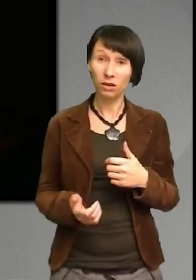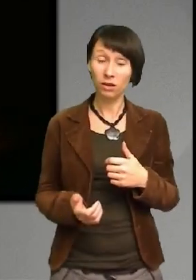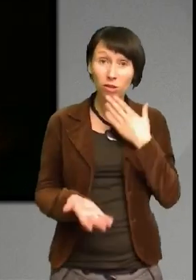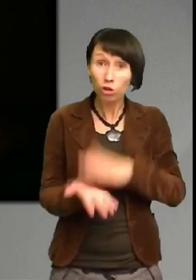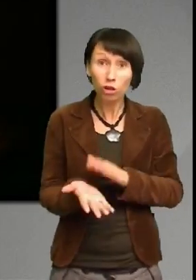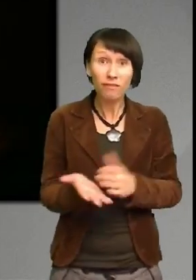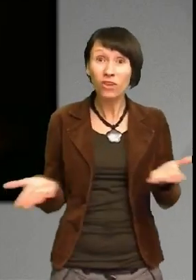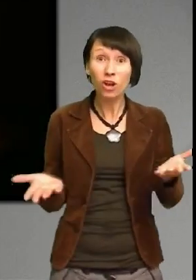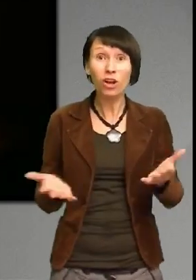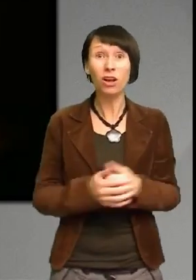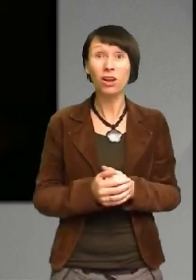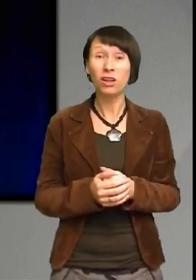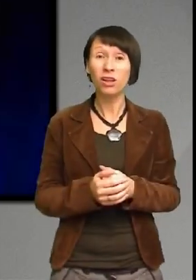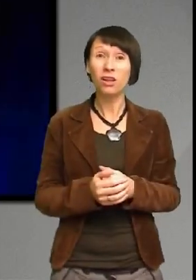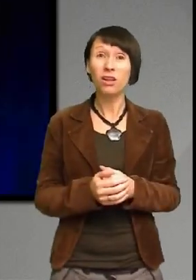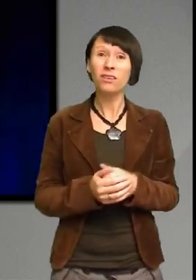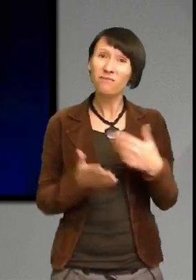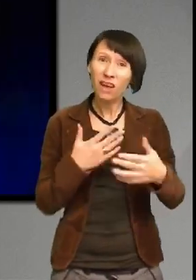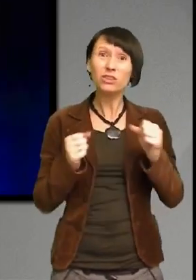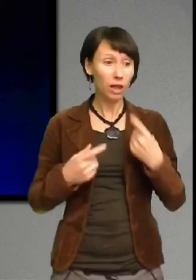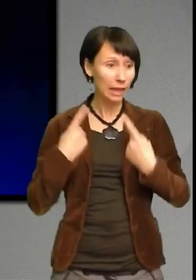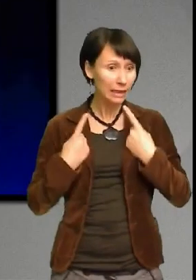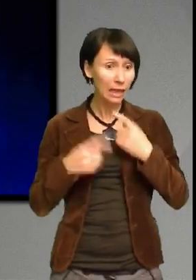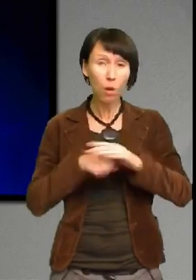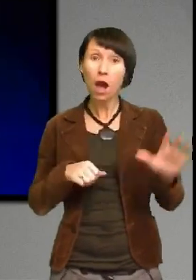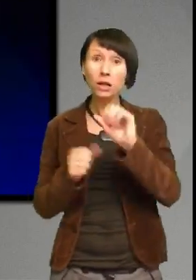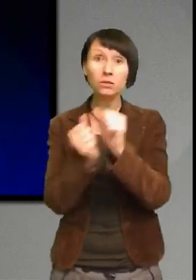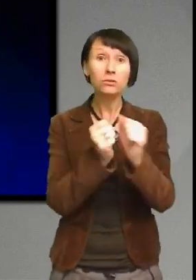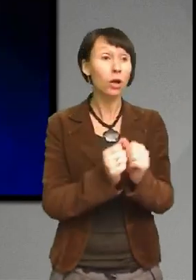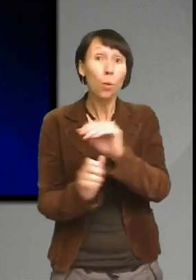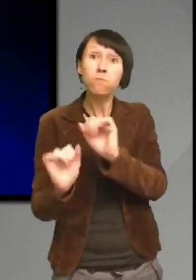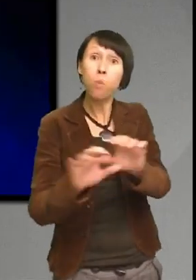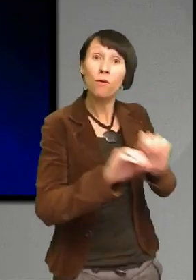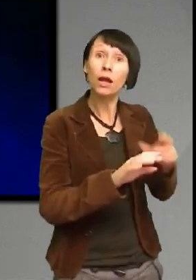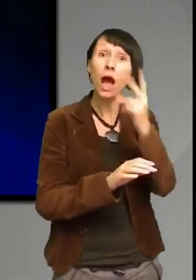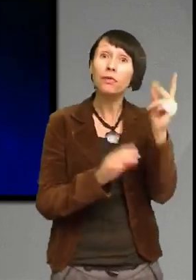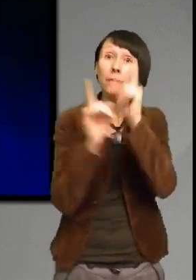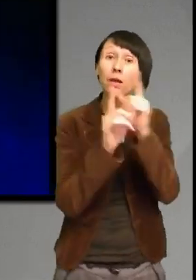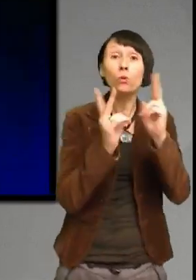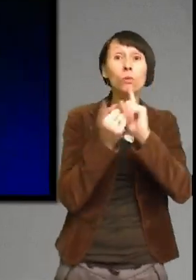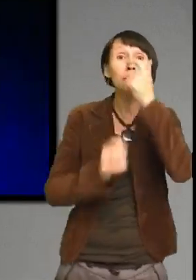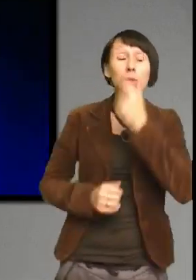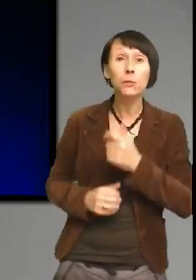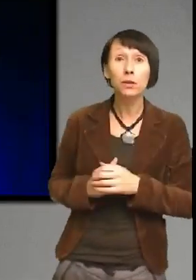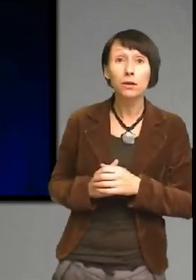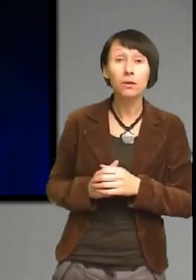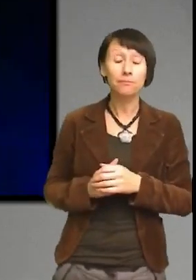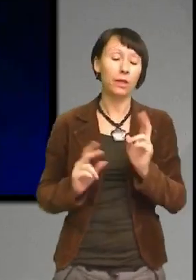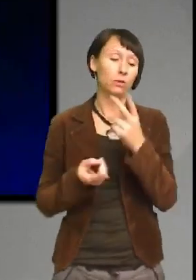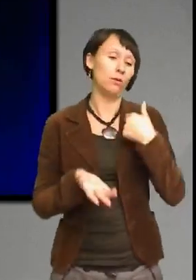jag ritar inte upp till på allting. För då blir alla i omgivningen också sura. Jag fortsatte min promenad och försökte inte låta han